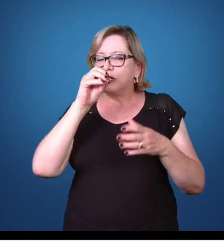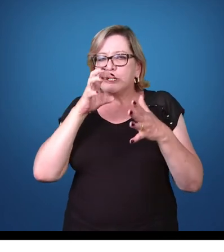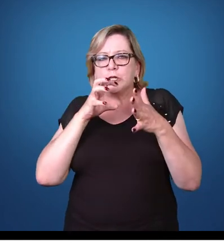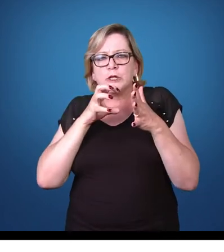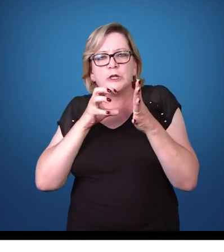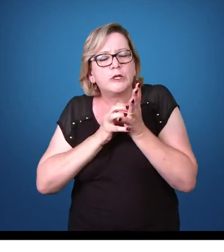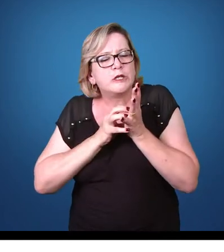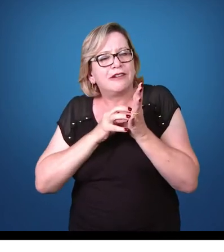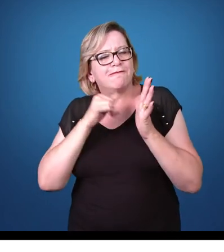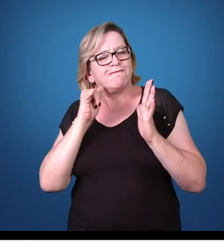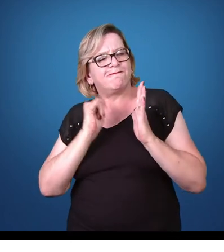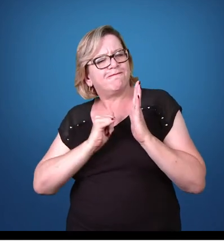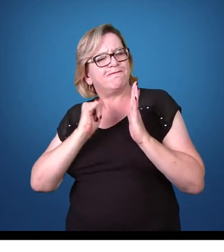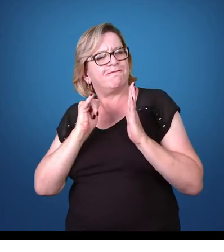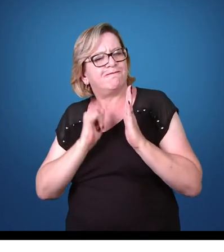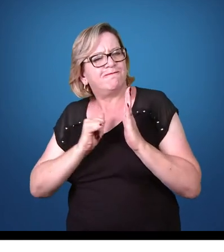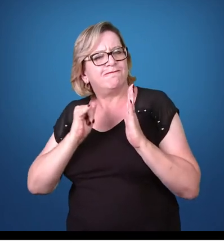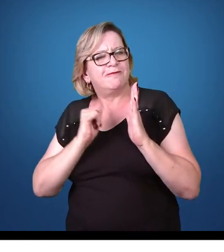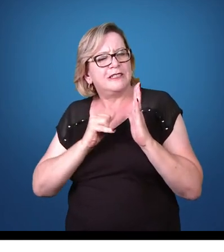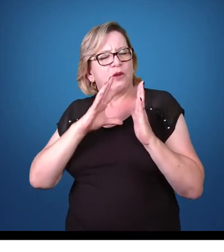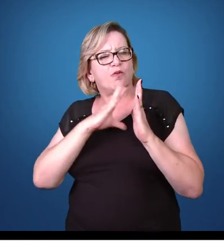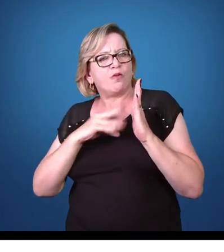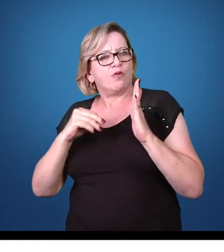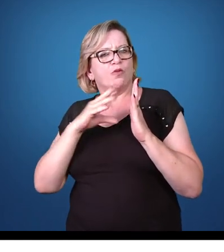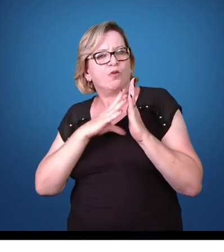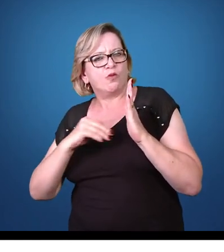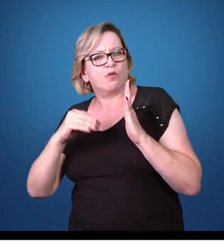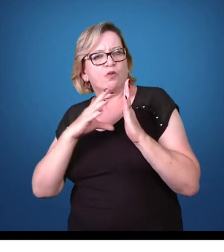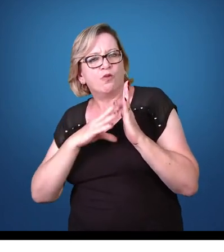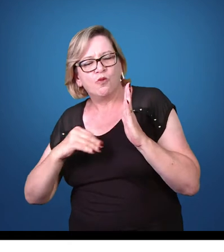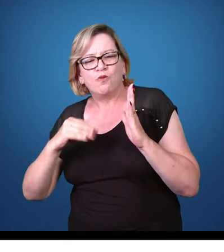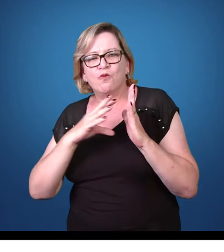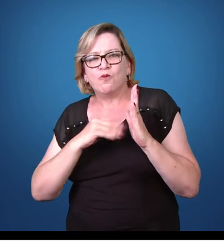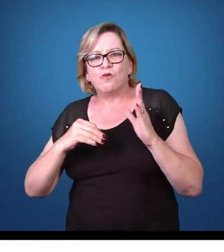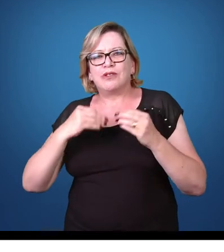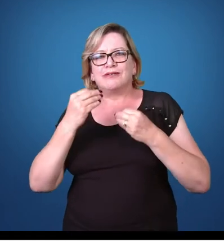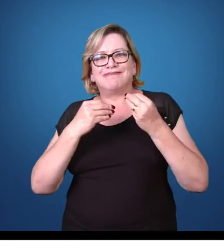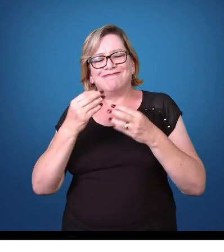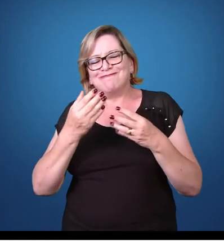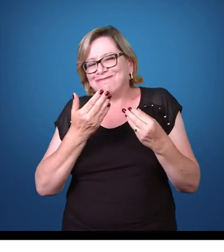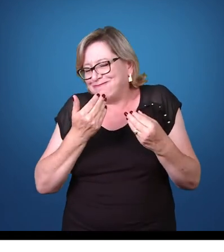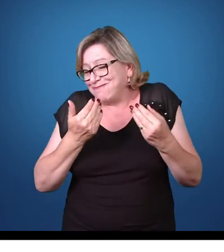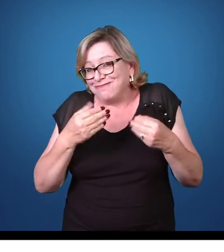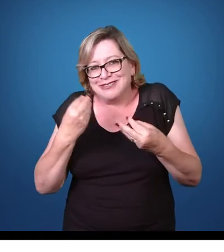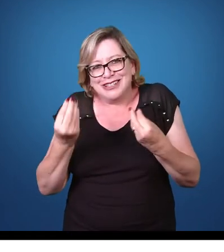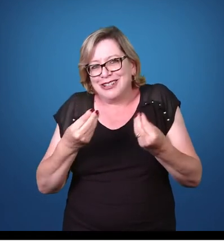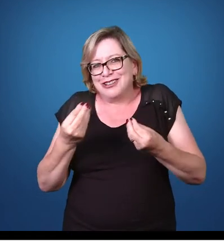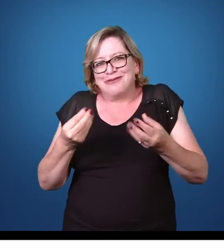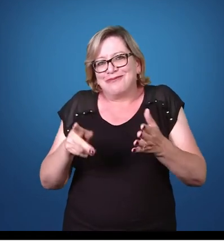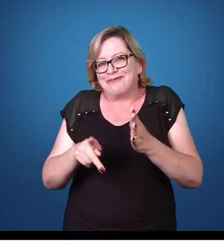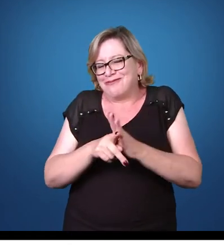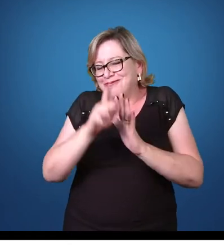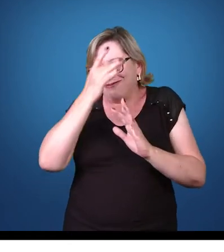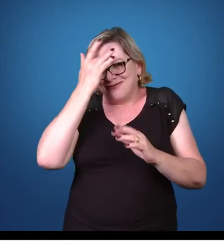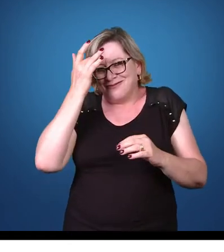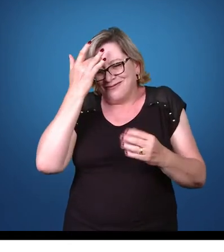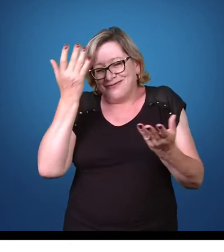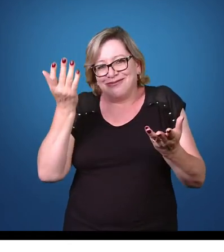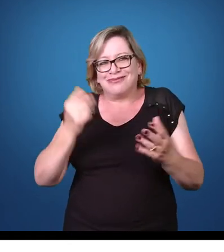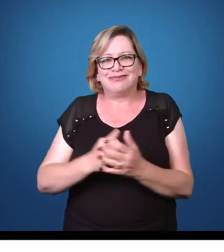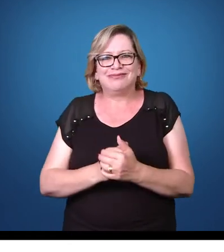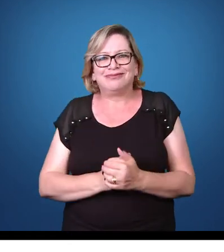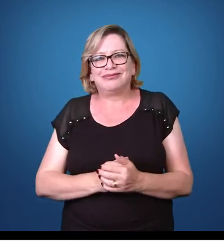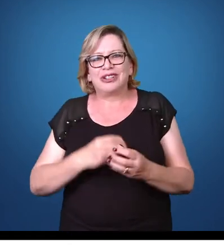ventrais e ali fica se nutrindo do alimento disponibilizado pelo hospedeiro. Então, como